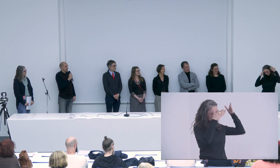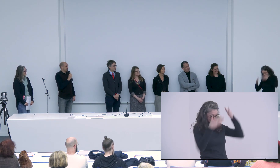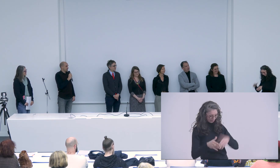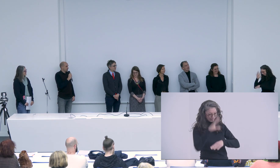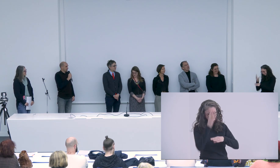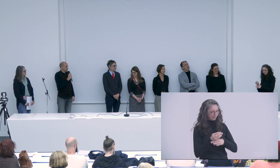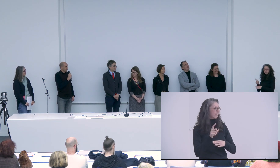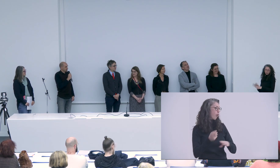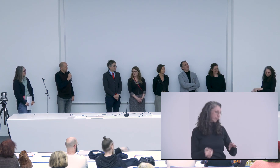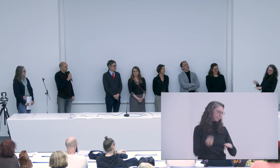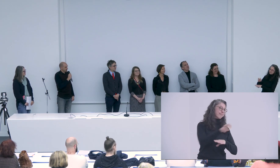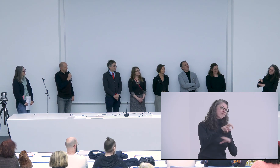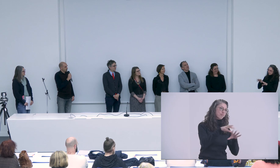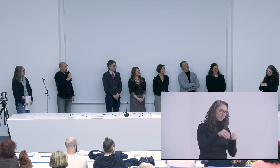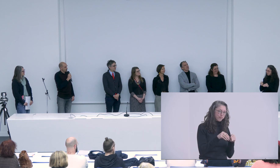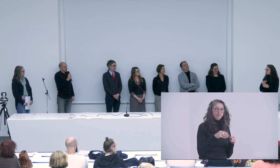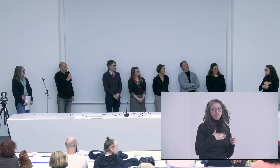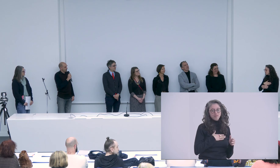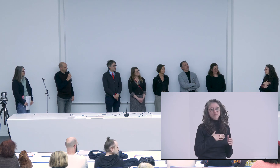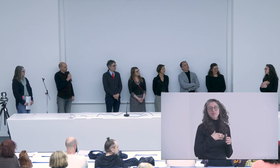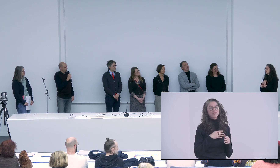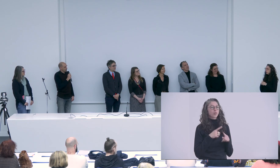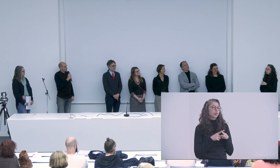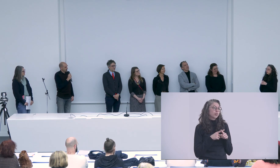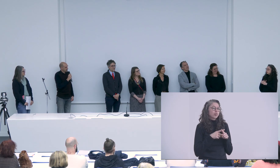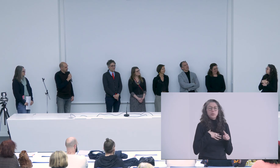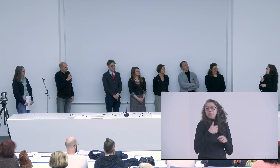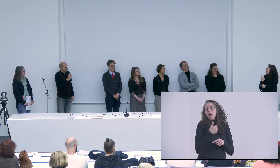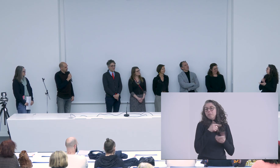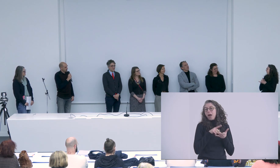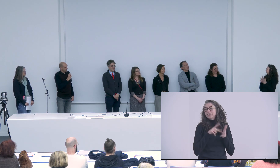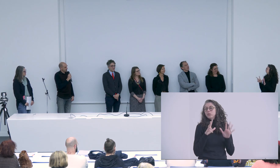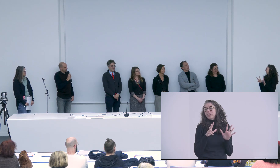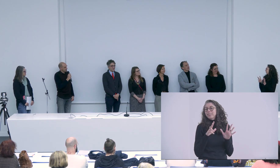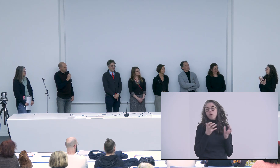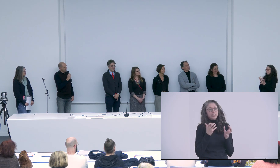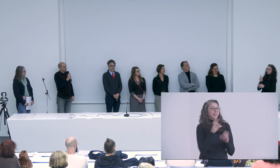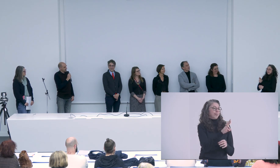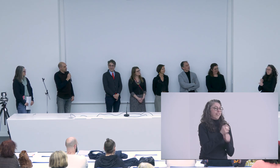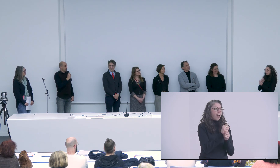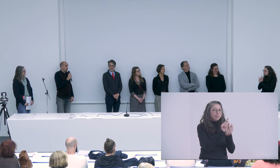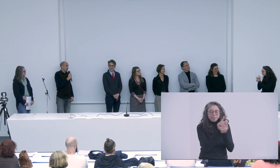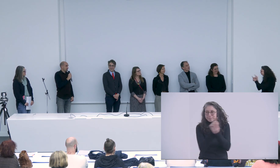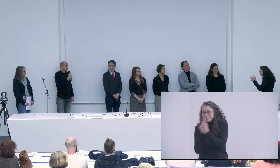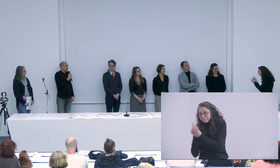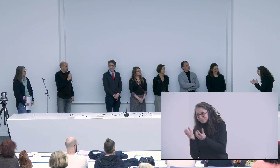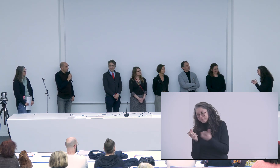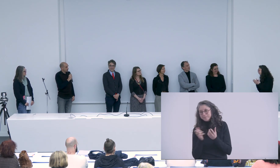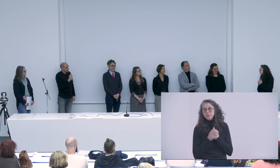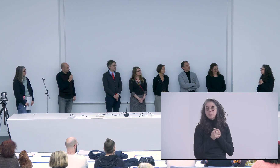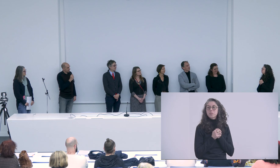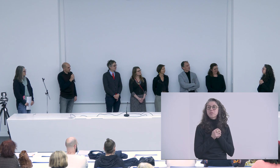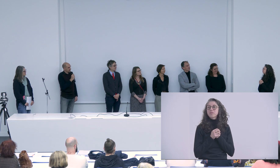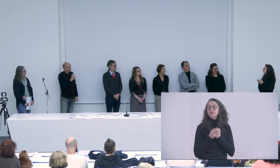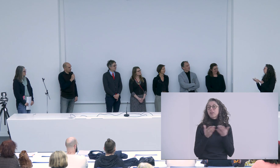qui m'a laissé complètement plongé dans la thèse donc je vais pouvoir revenir proche de ma famille et puis j'aime bien l'université Paris 8